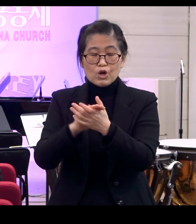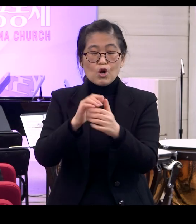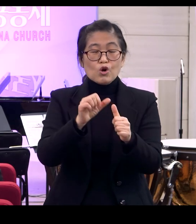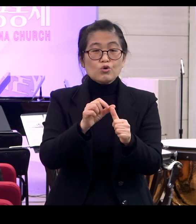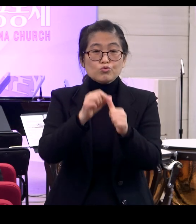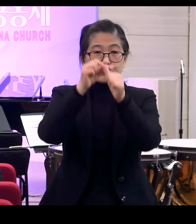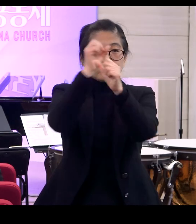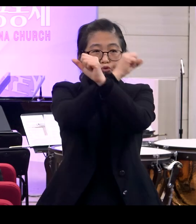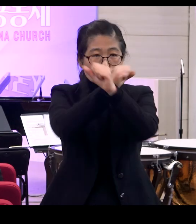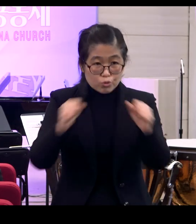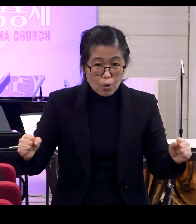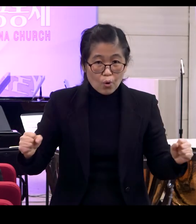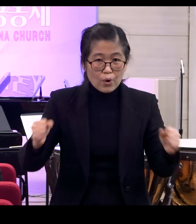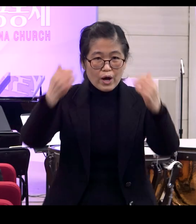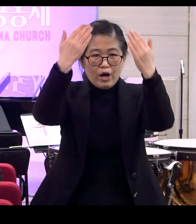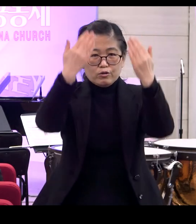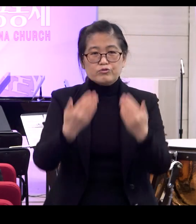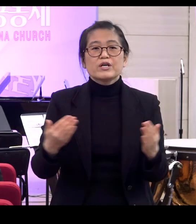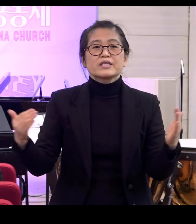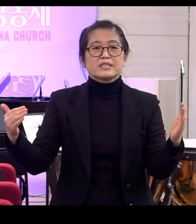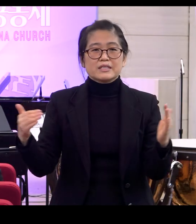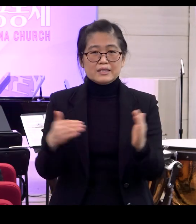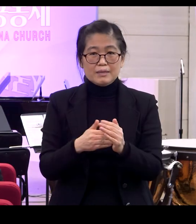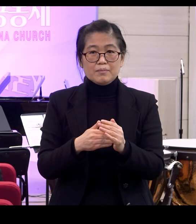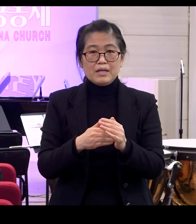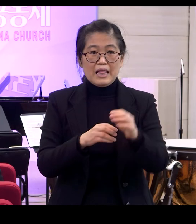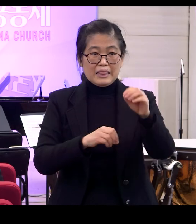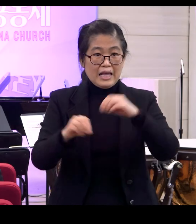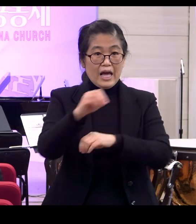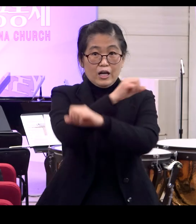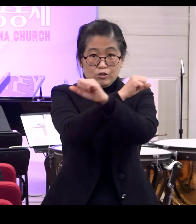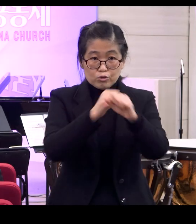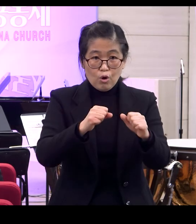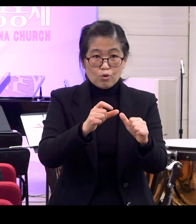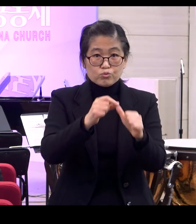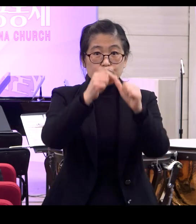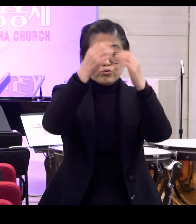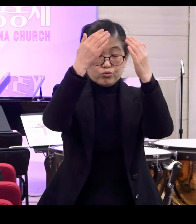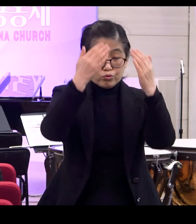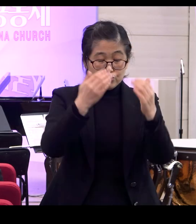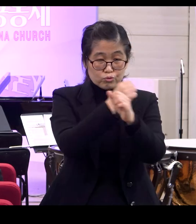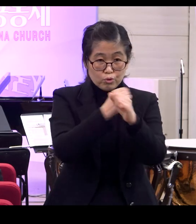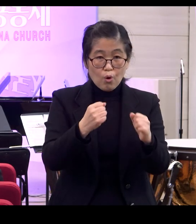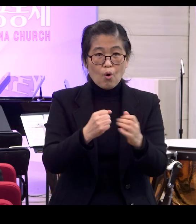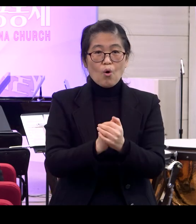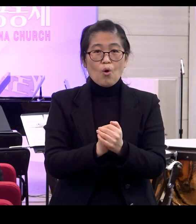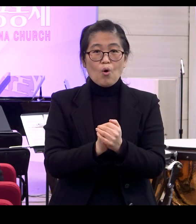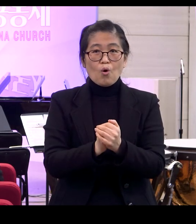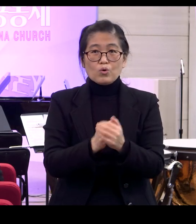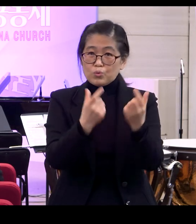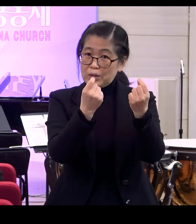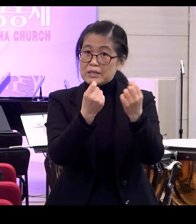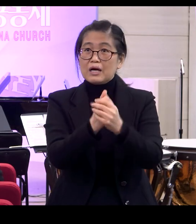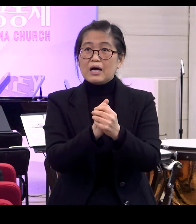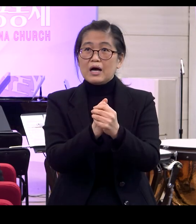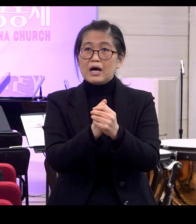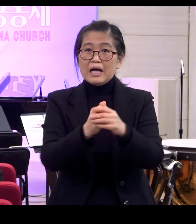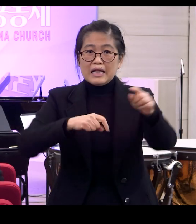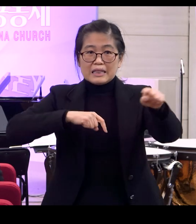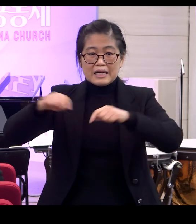구속 대속 리디미션 대찾아주셨다 그 말입니다 무엇을 다스릴 수